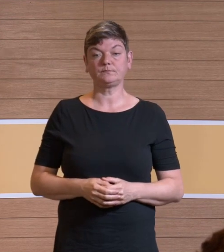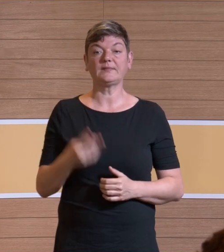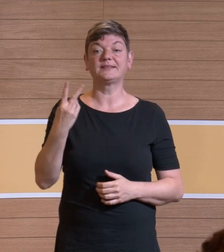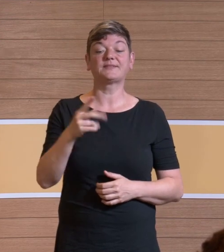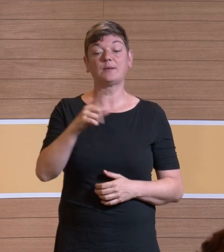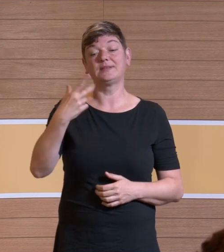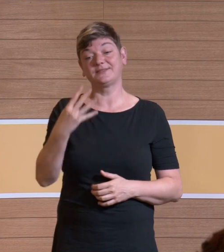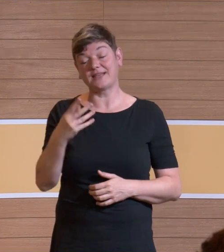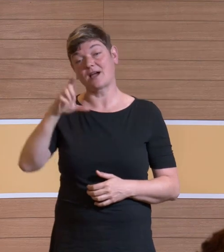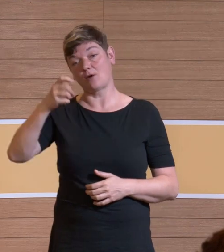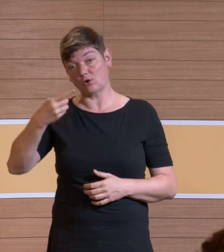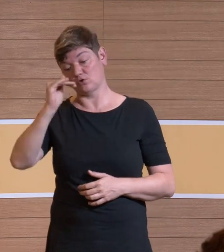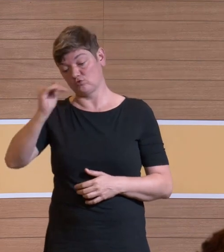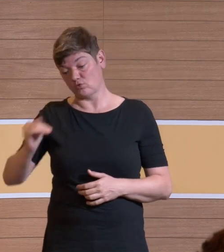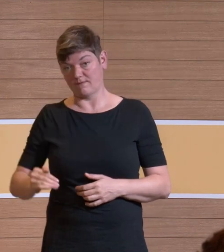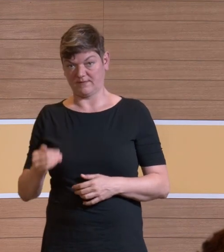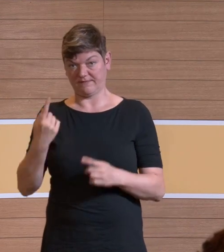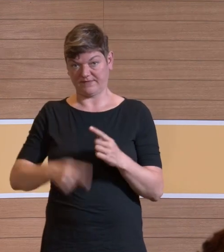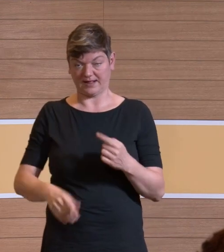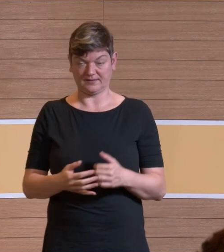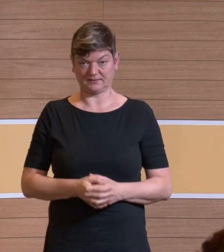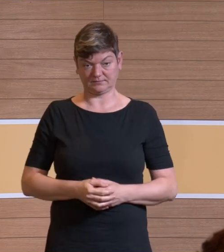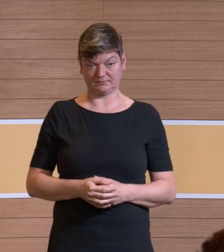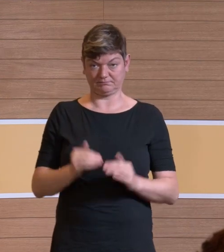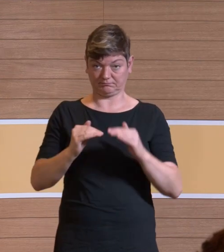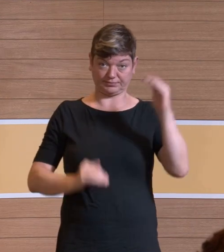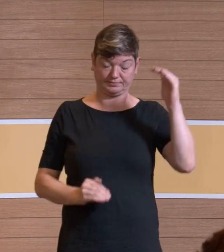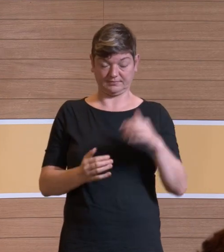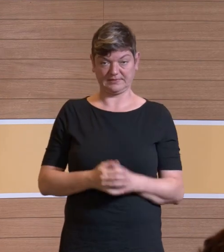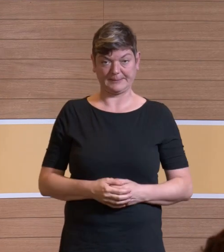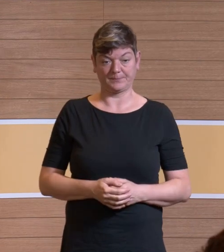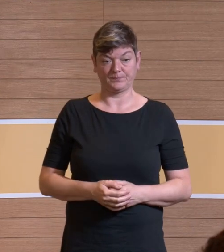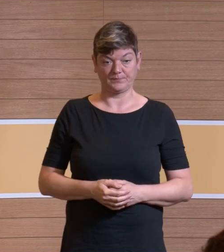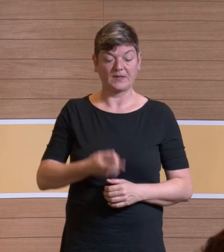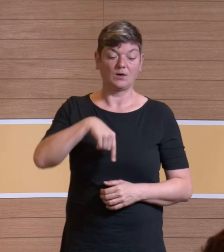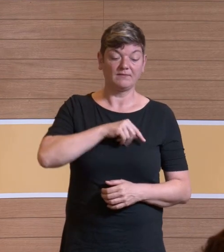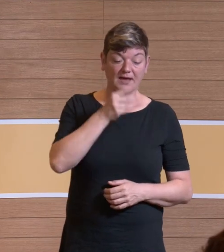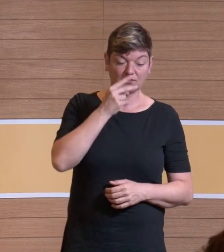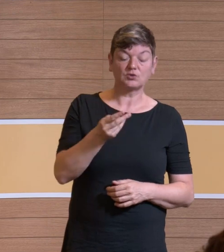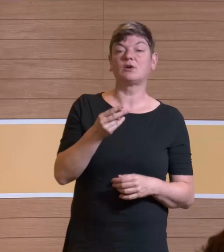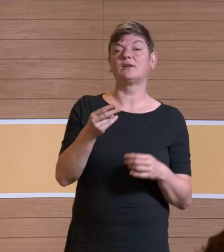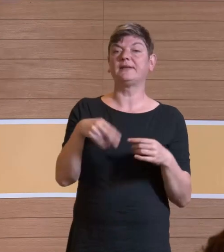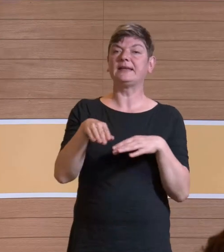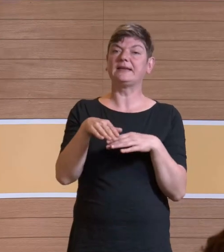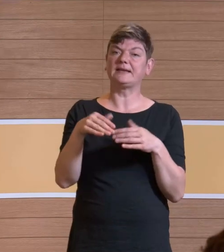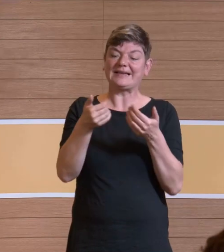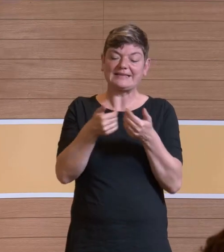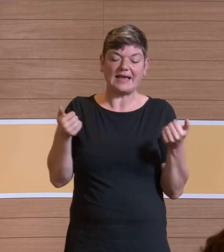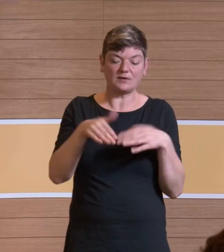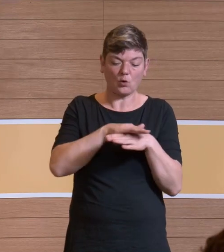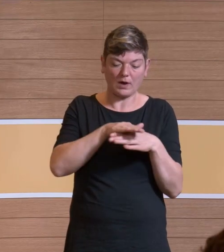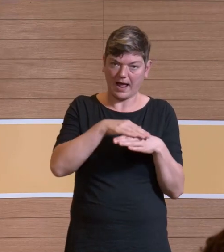ist das, was wirklich fehlt. Und wie gesagt, wir hatten uns angeguckt, wie sieht die getrennte Lokalabsaugung aus.